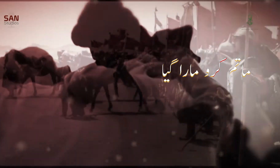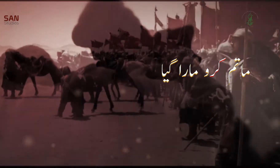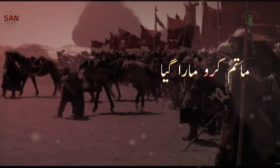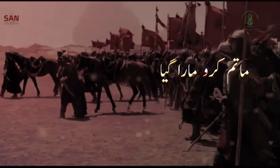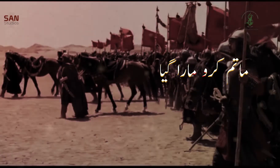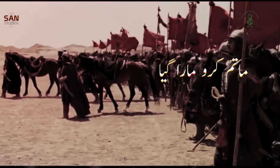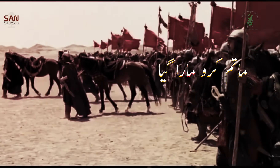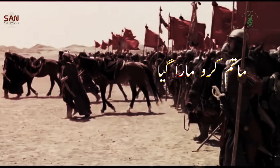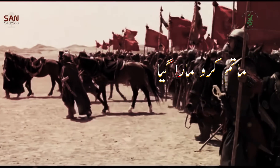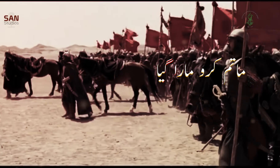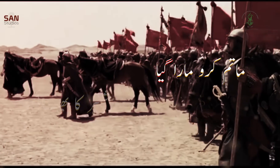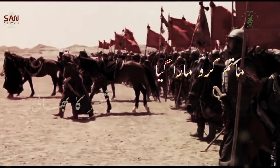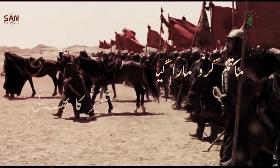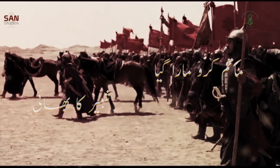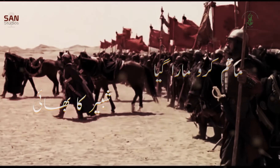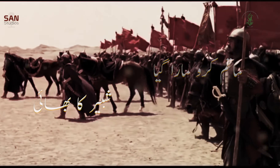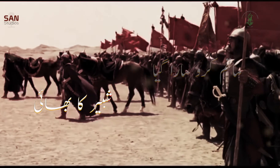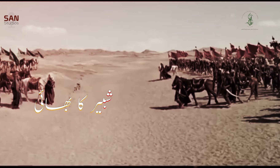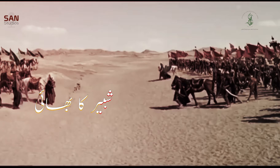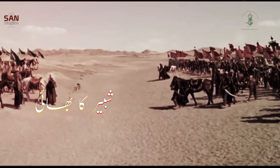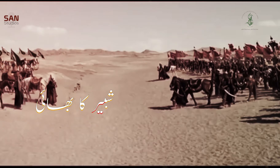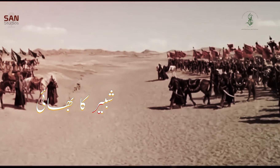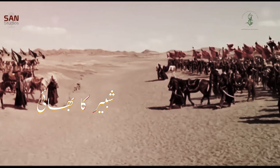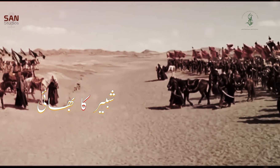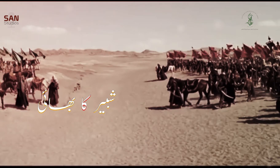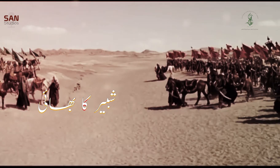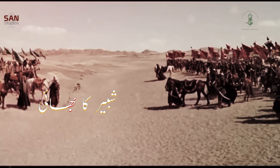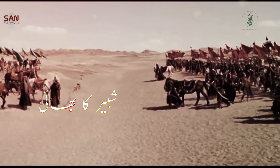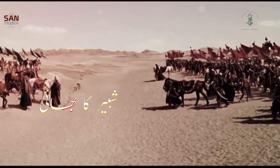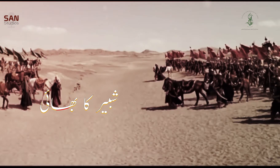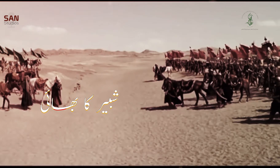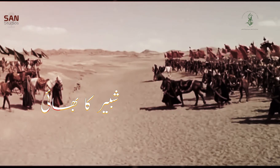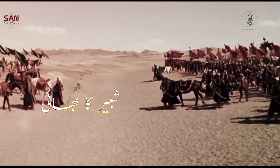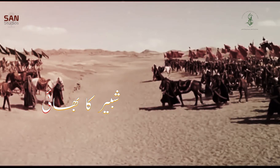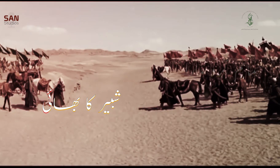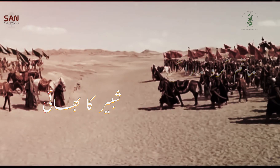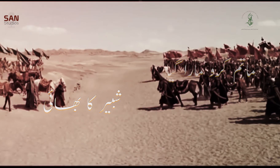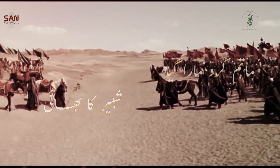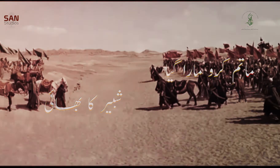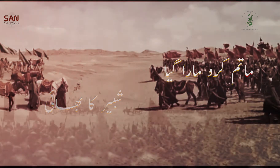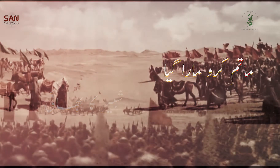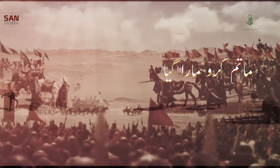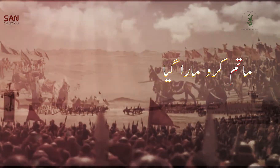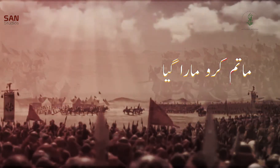مارا گیا شبیر کا بھائی اب ماتم